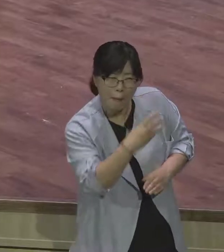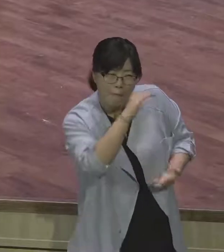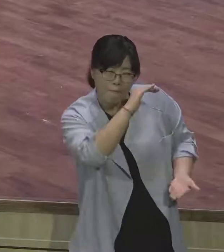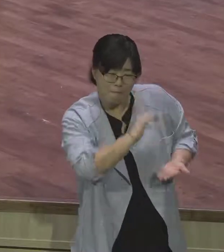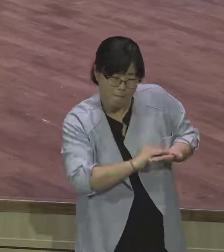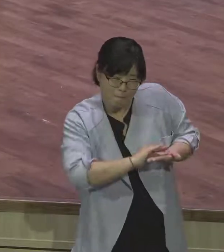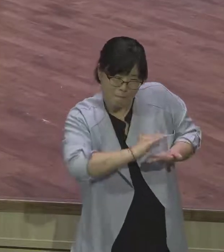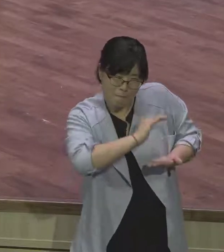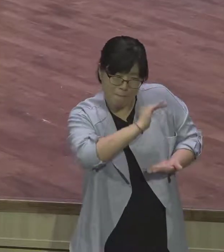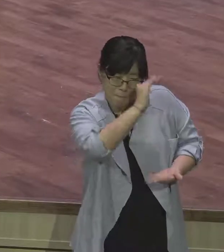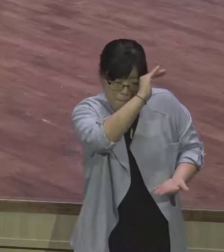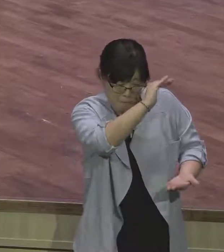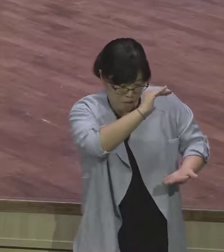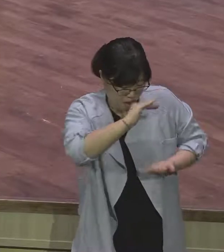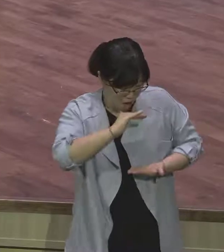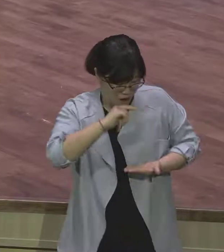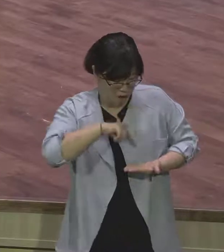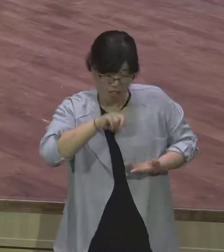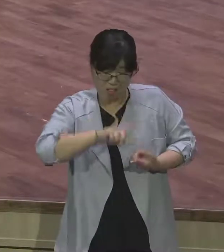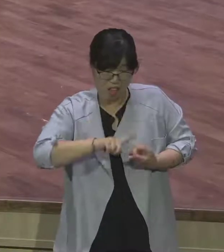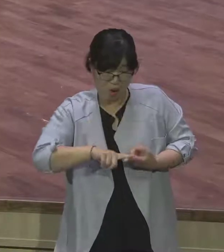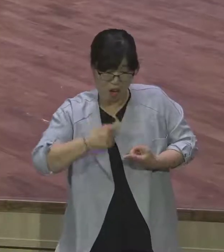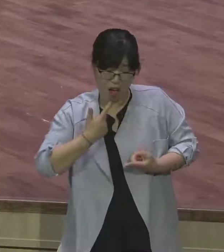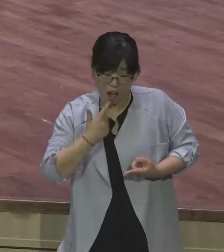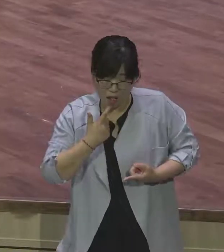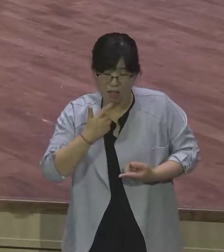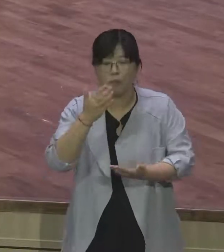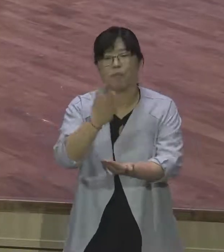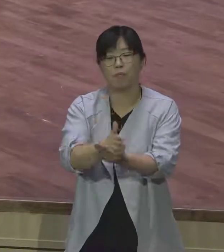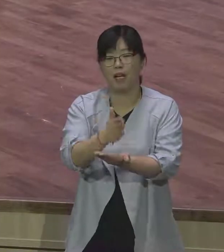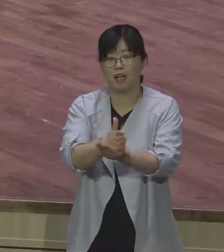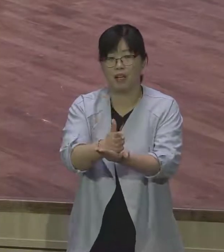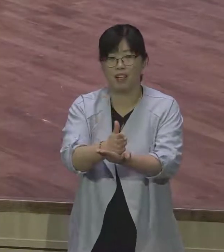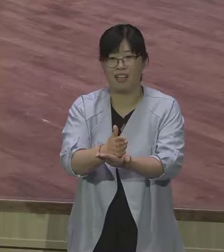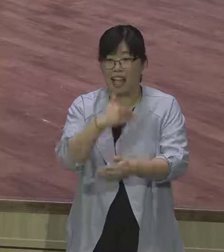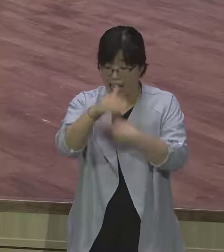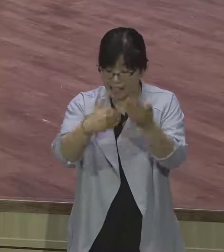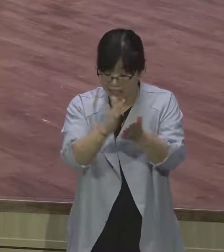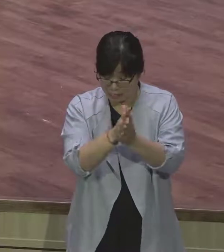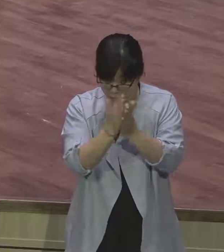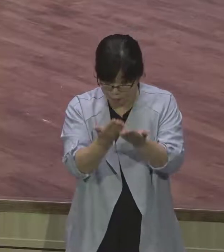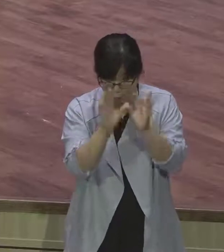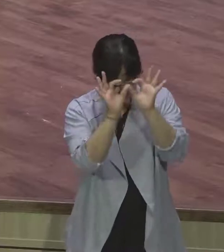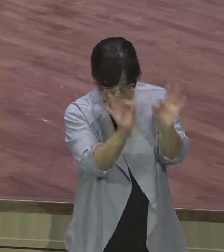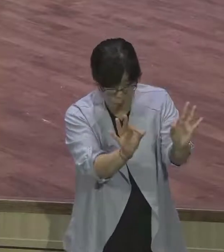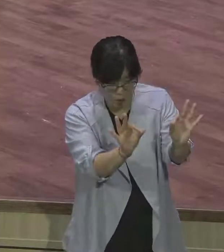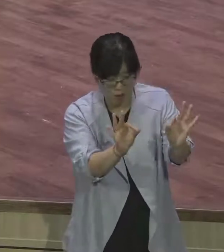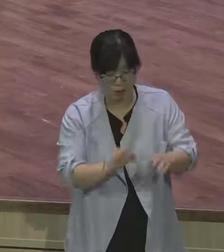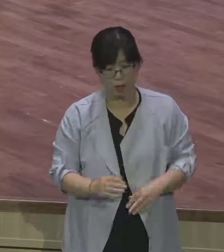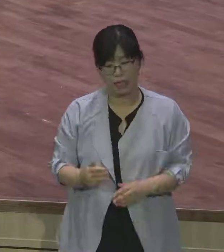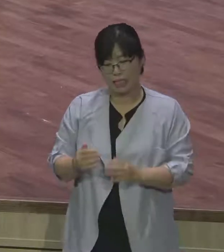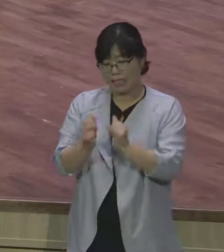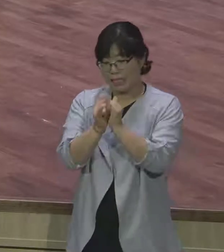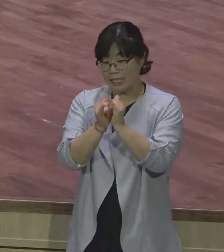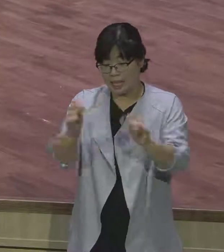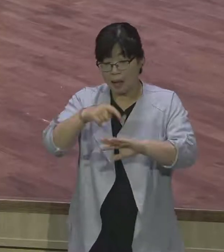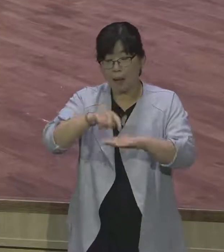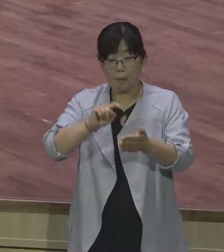많은 교육이 있어도 오직 뭐요? 여호와의 뜻만이 온전히 있으리라. 많은 교육이 있어요. 많이